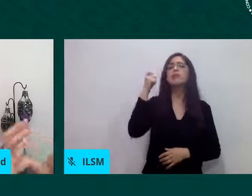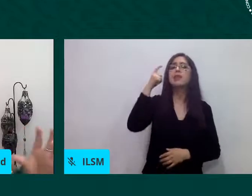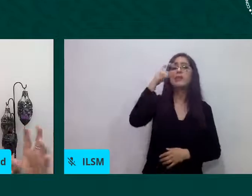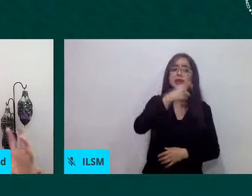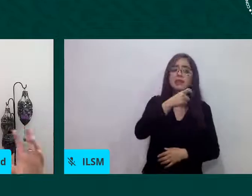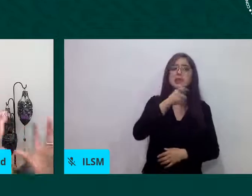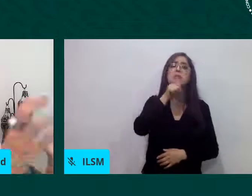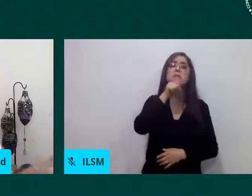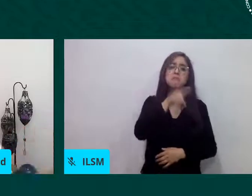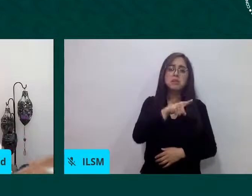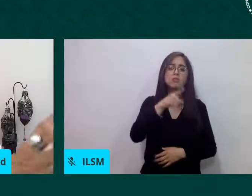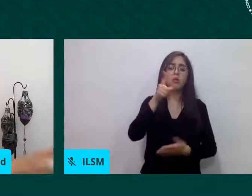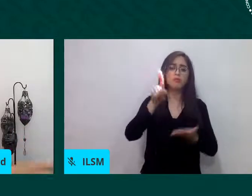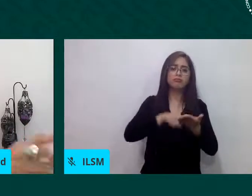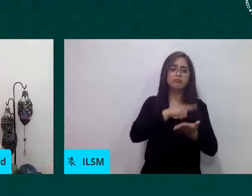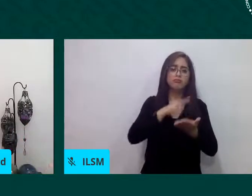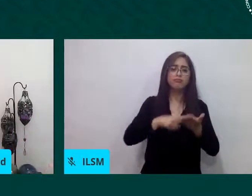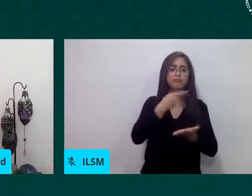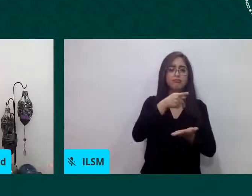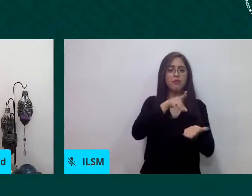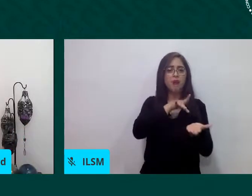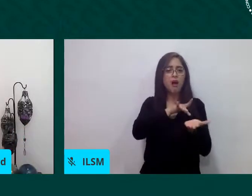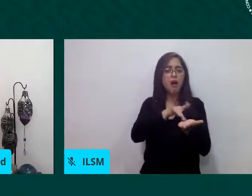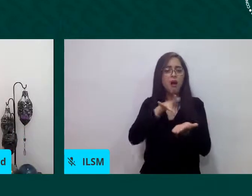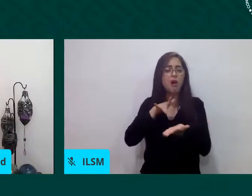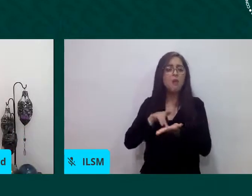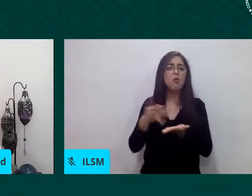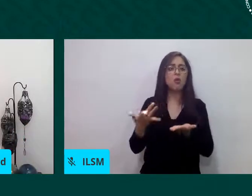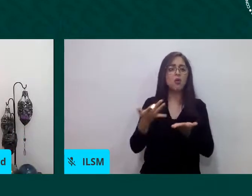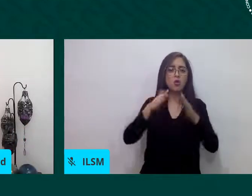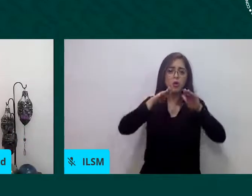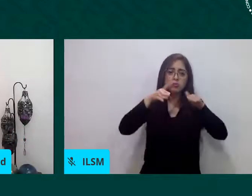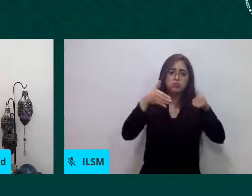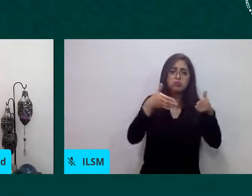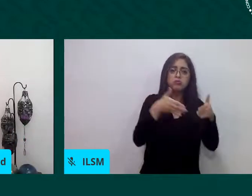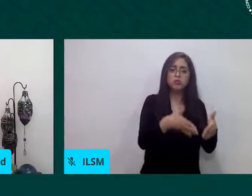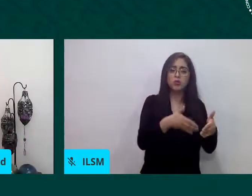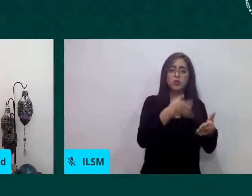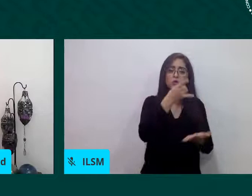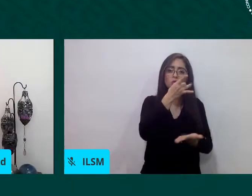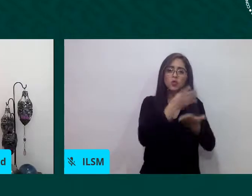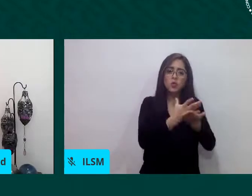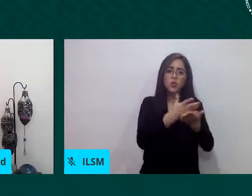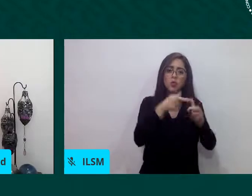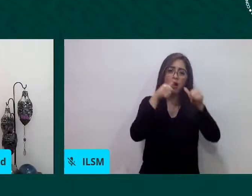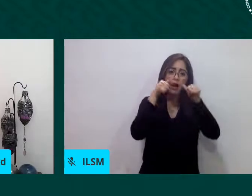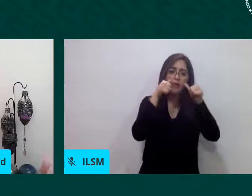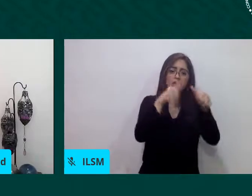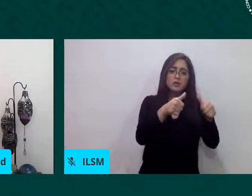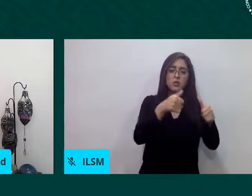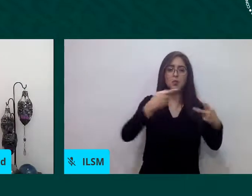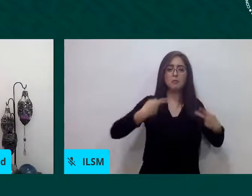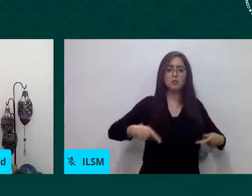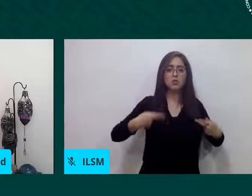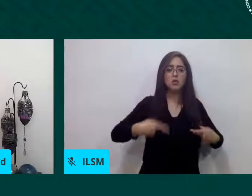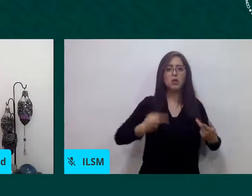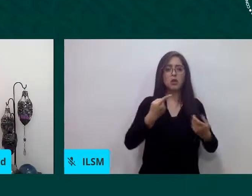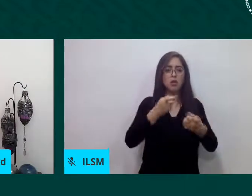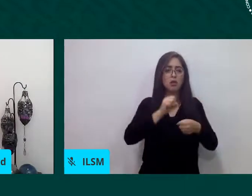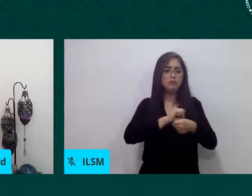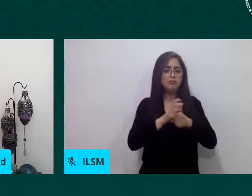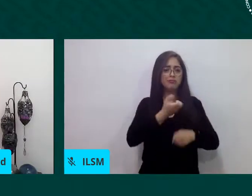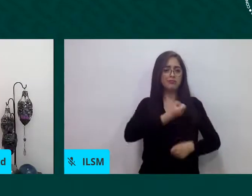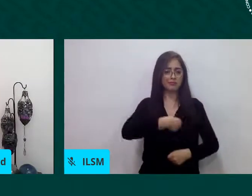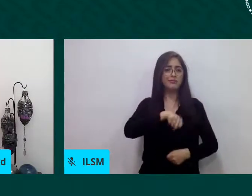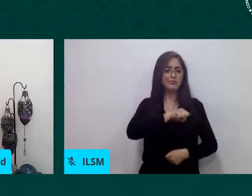o que se redirigieron a la atención para esta pandemia de salud. Y esto, a su vez, se vino a